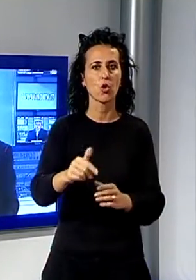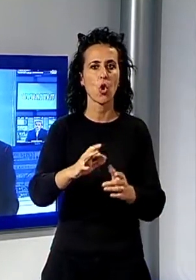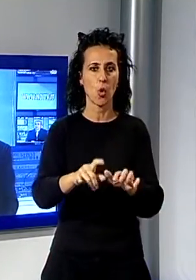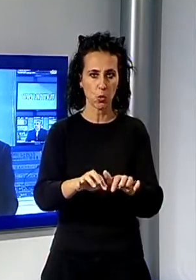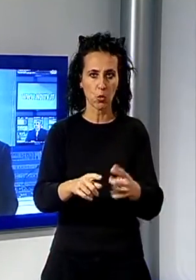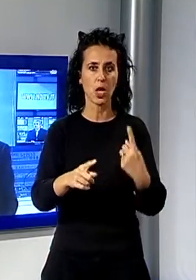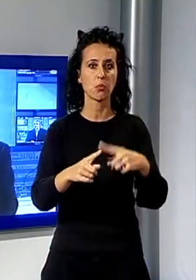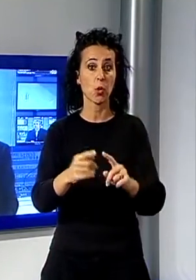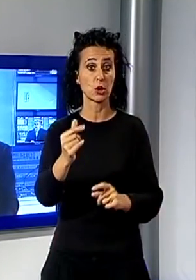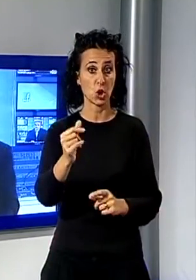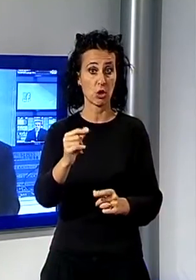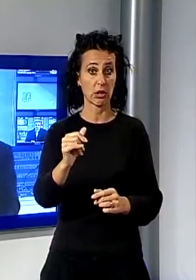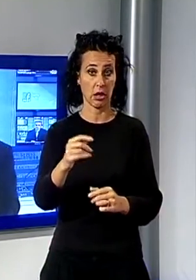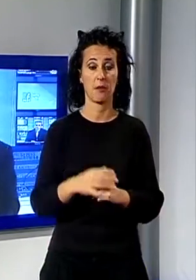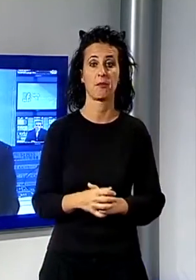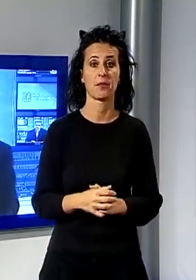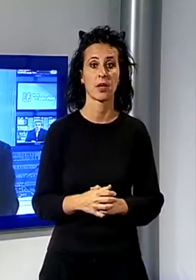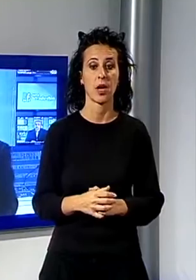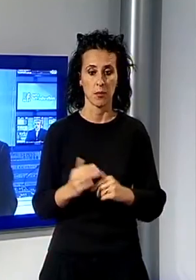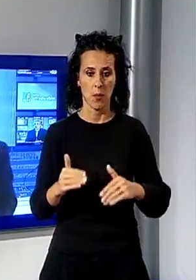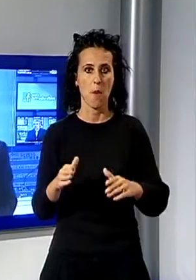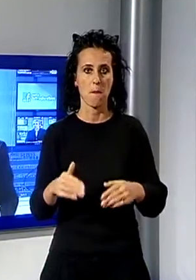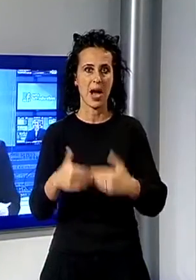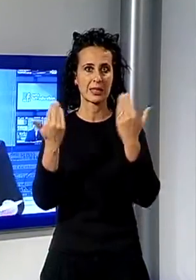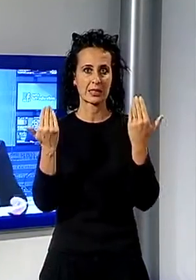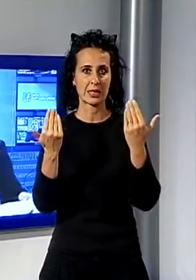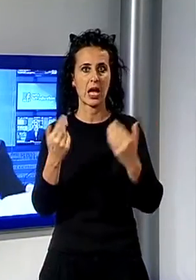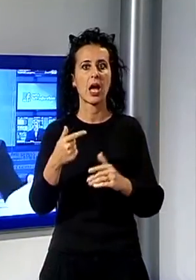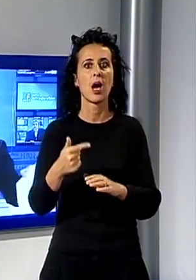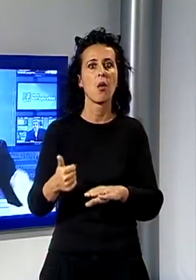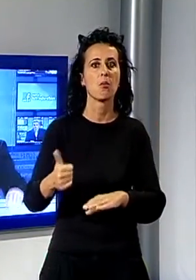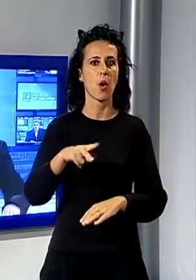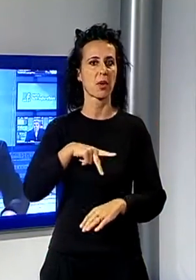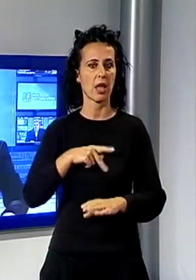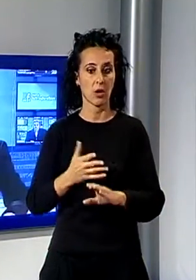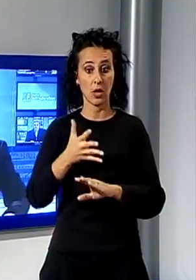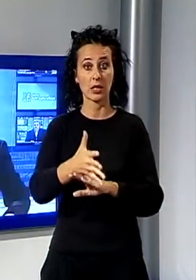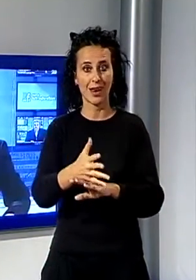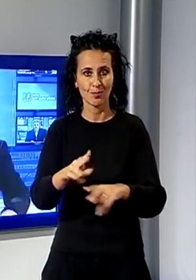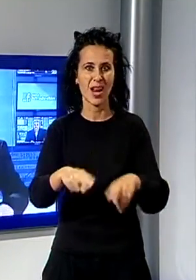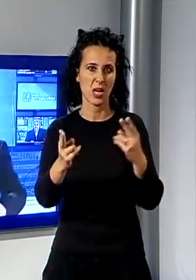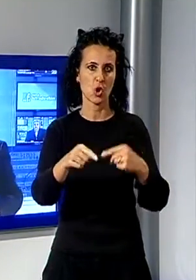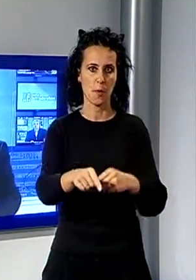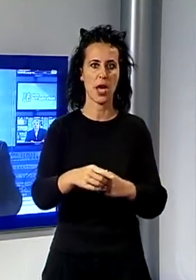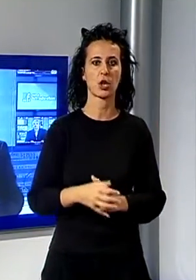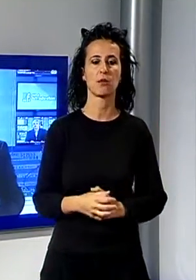scoperta è stata fatta la mattina da parte dei titolari quando appunto sono andati ad aprire gli uffici. Domani sera un importante